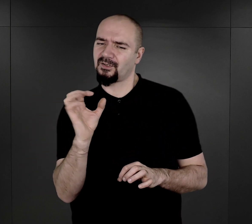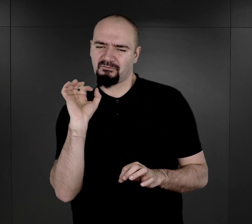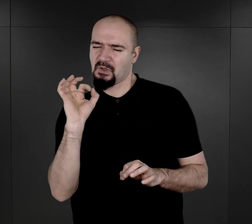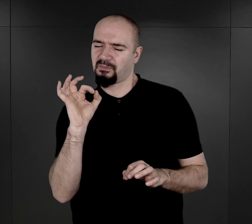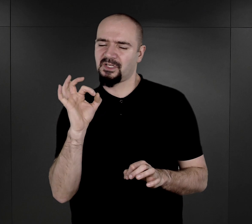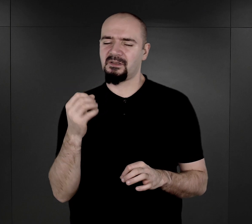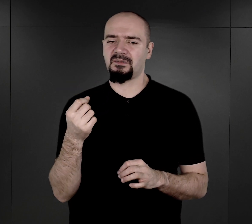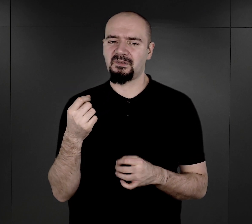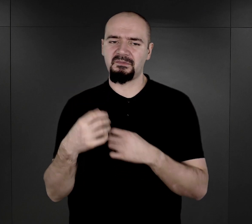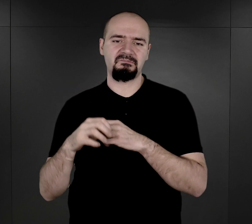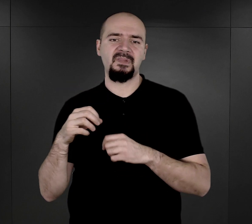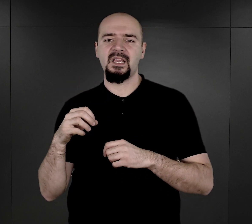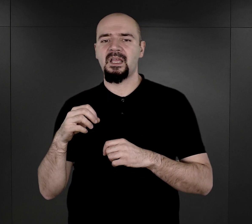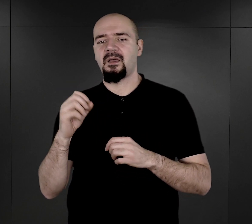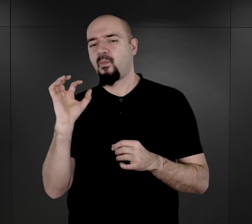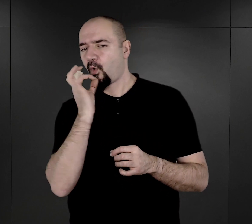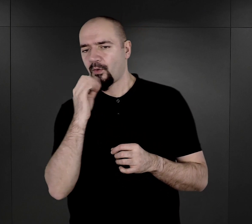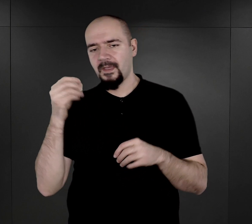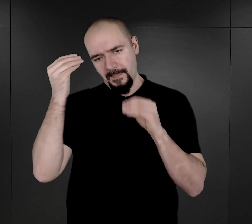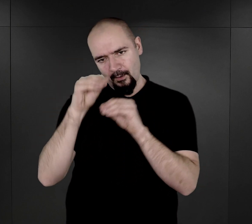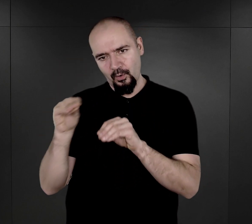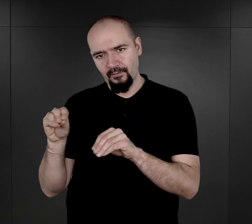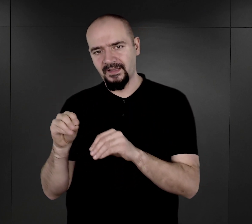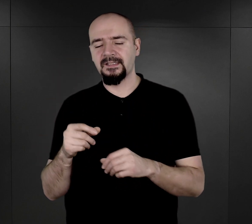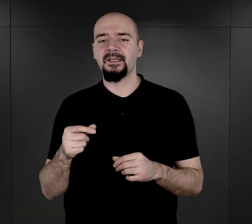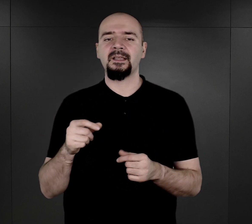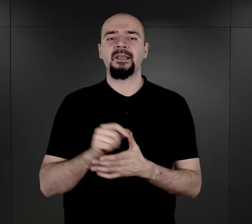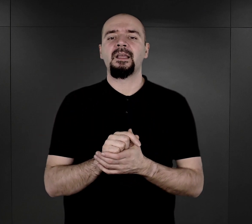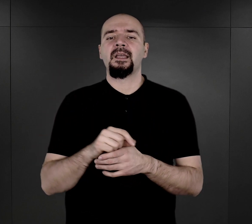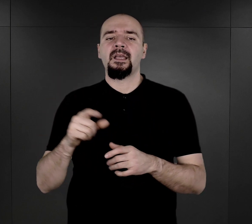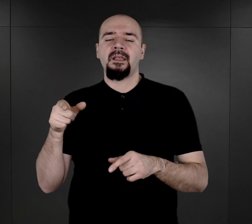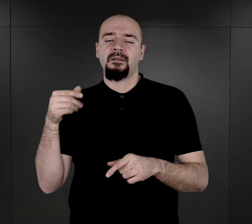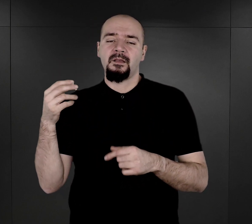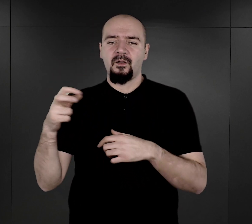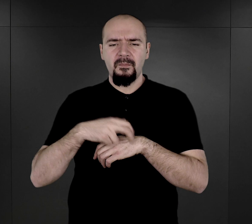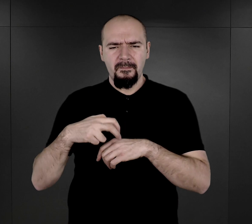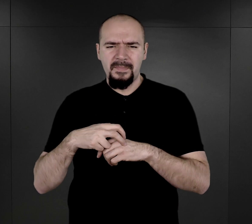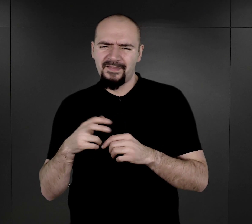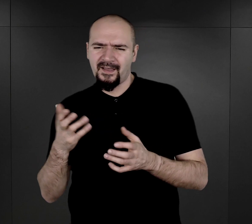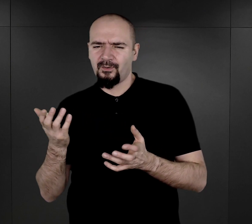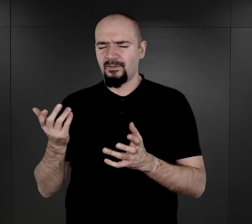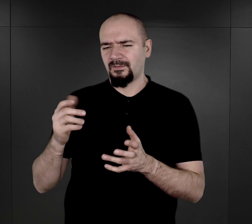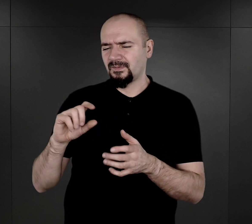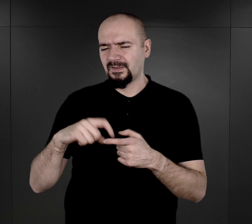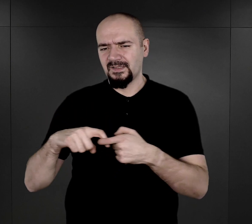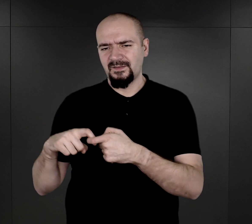zapowiadający się naukowiec. Profesor von Verschwer prowadził m.in. badania związane z